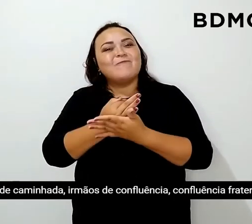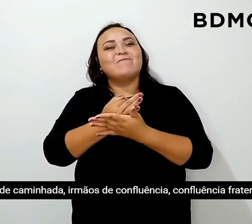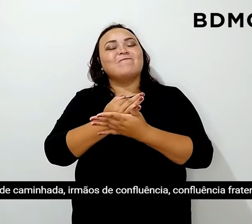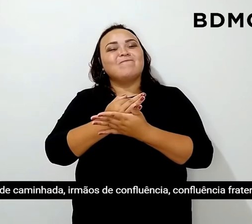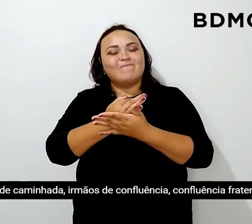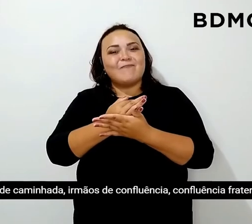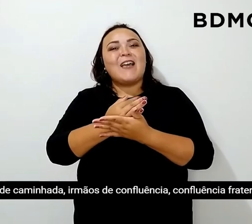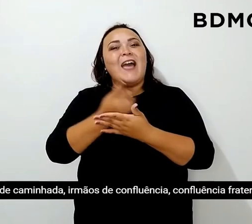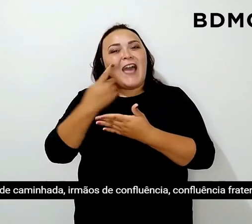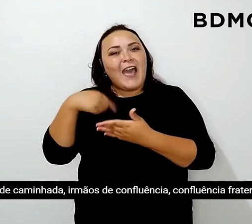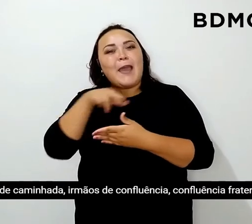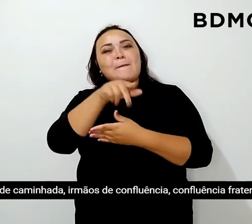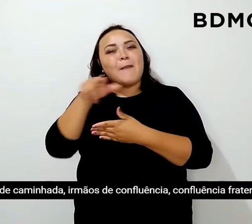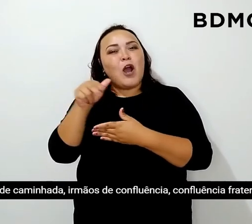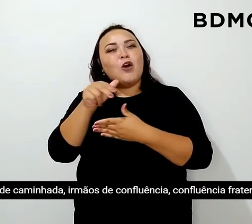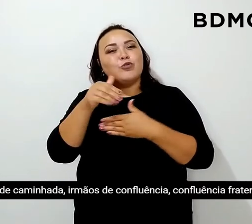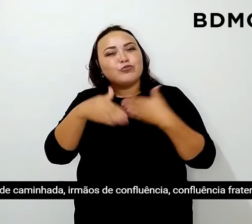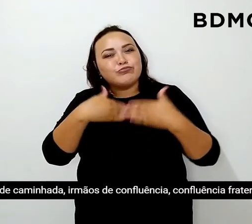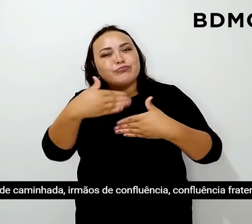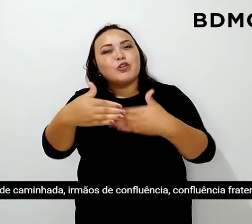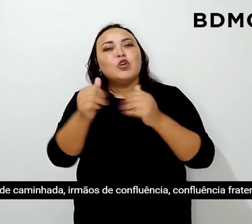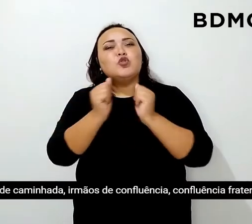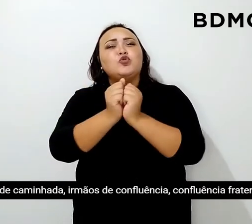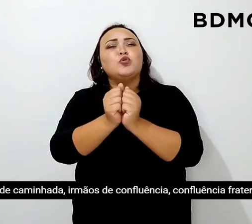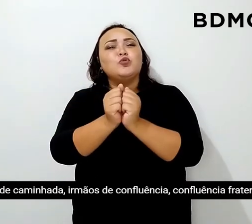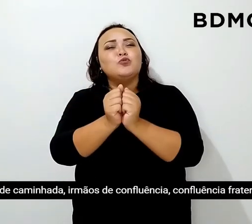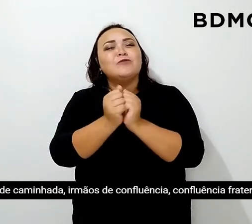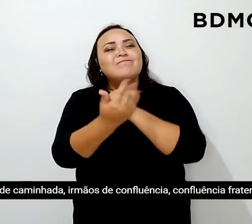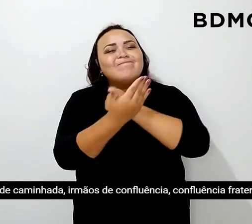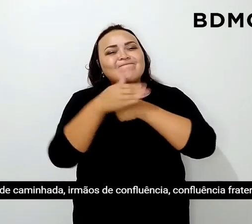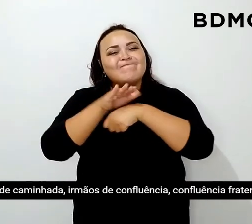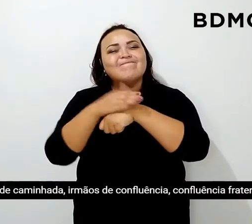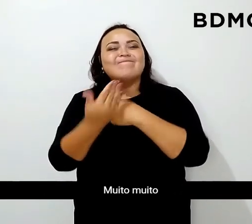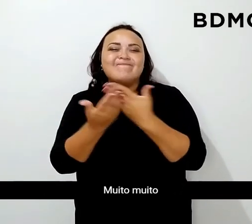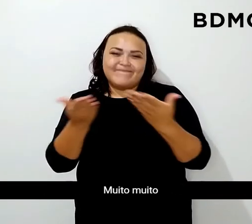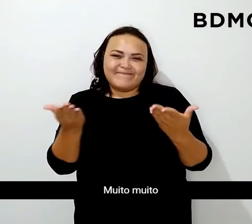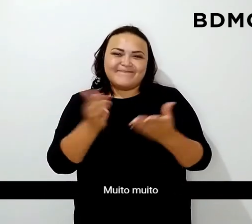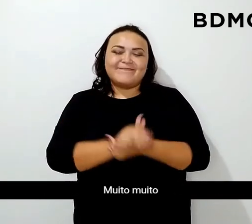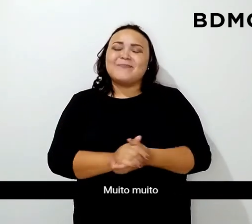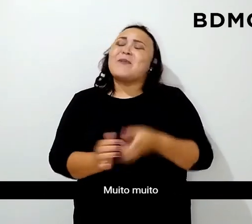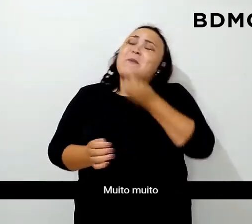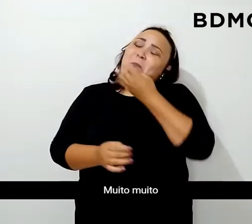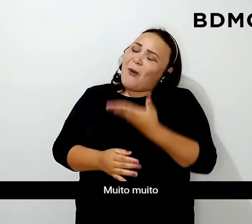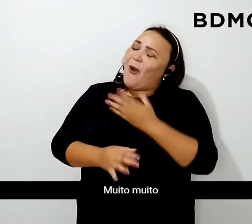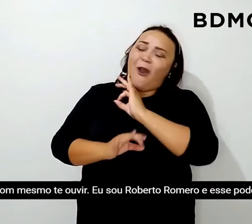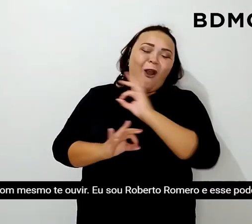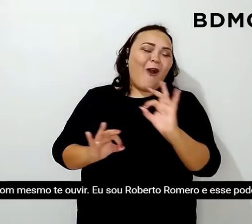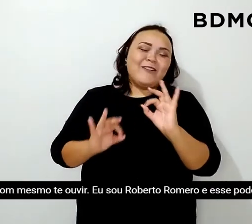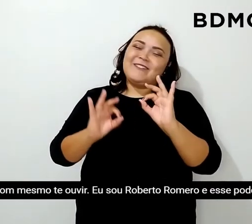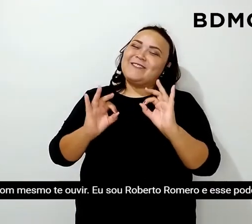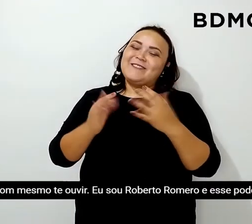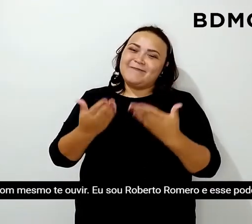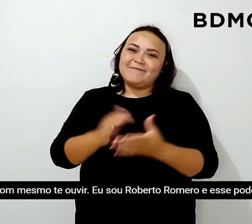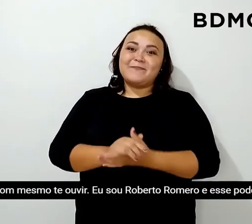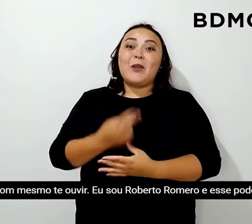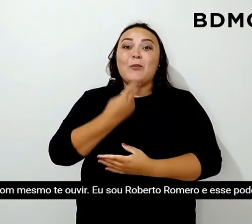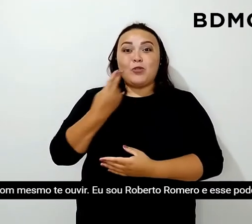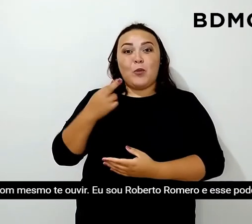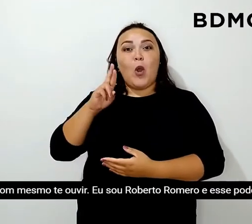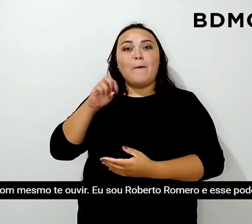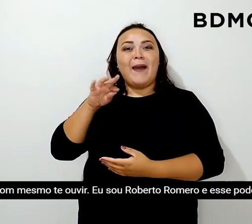caminhada, irmãos de confluência, confluência fraterna. Muito, muito bom mesmo te ouvir.